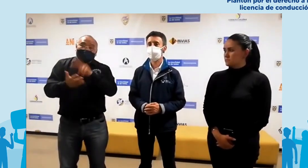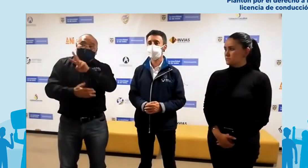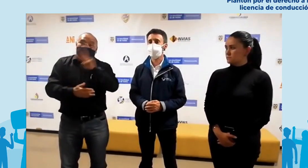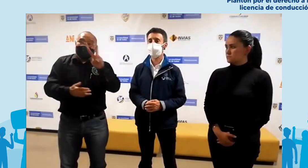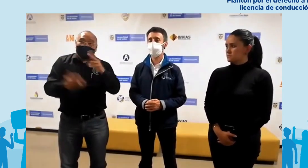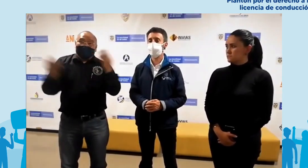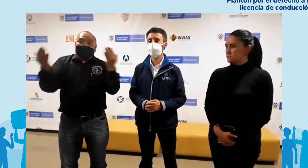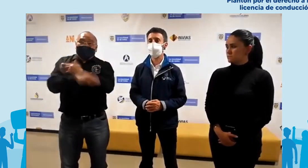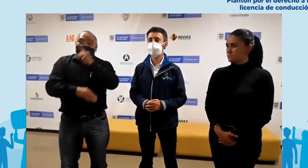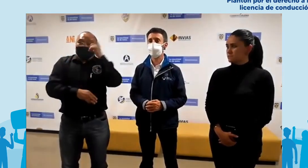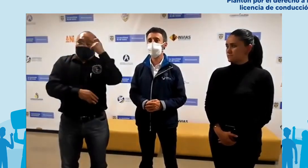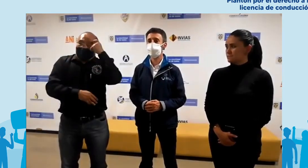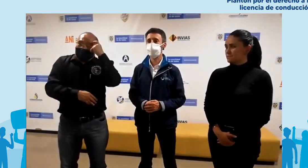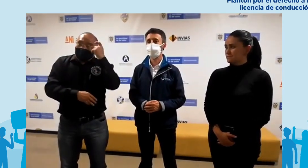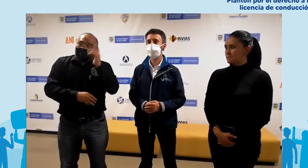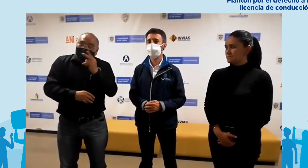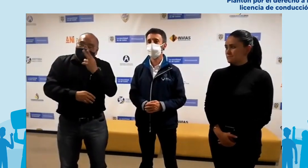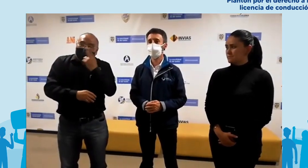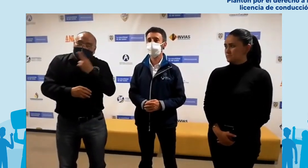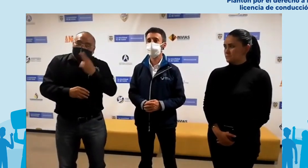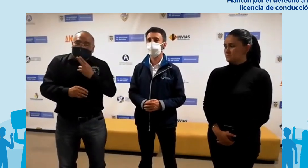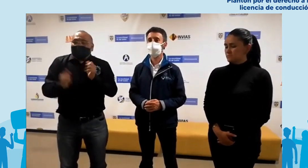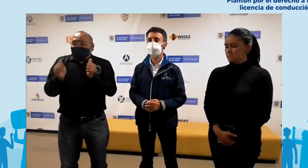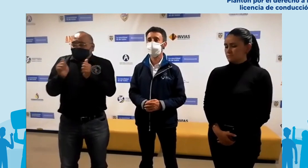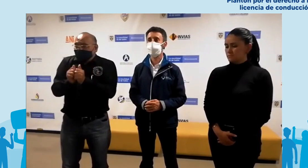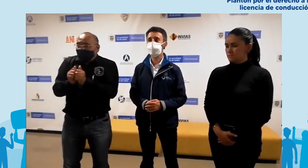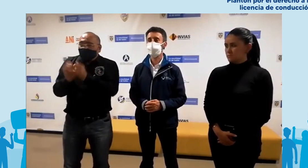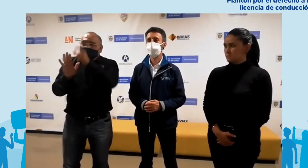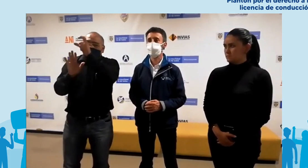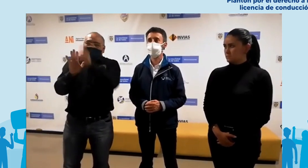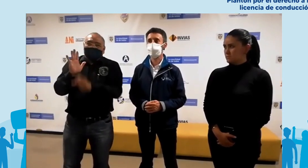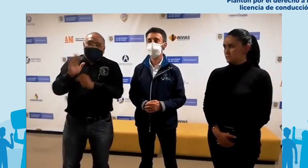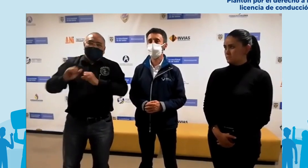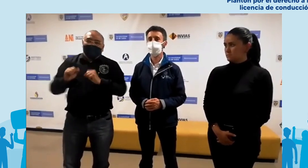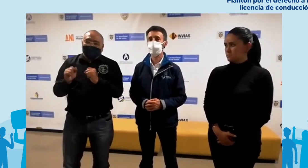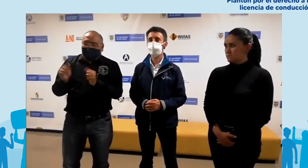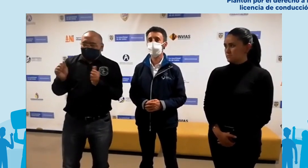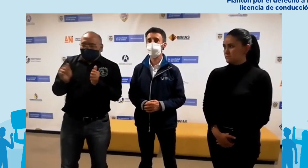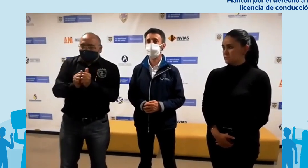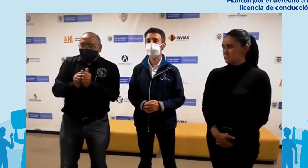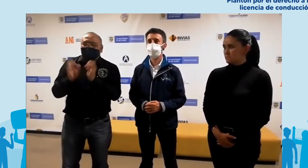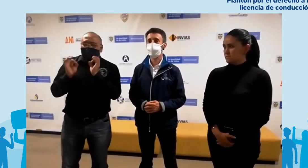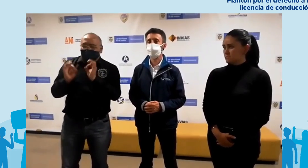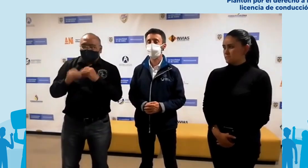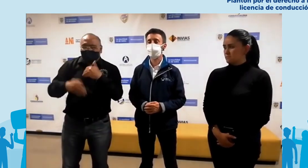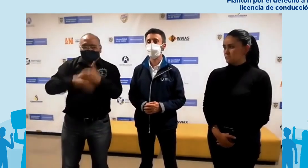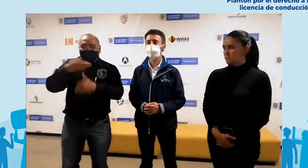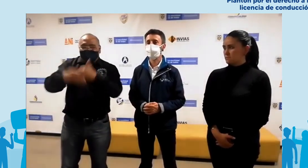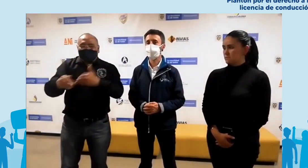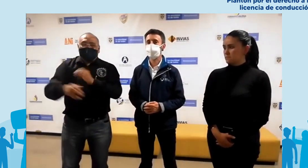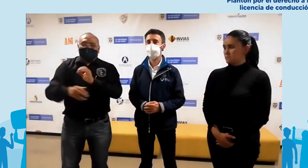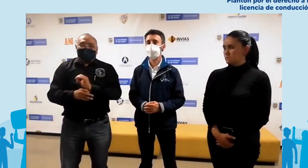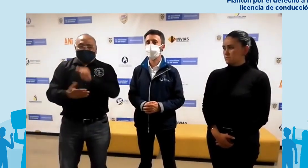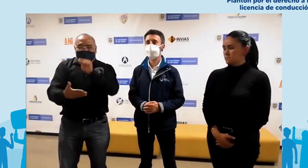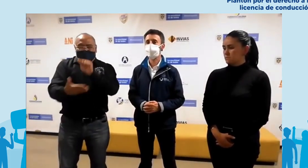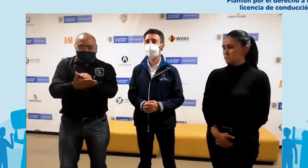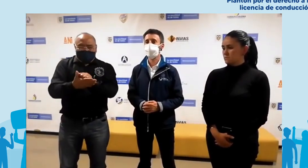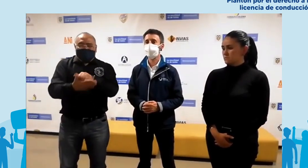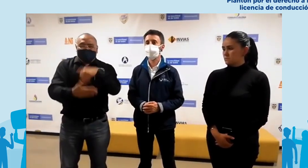que ojalá sea este año porque ya para 2022 hay un cambio de administración y necesitamos pues que esto